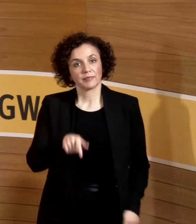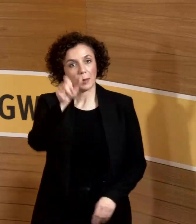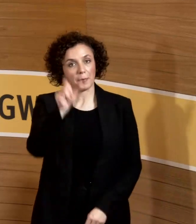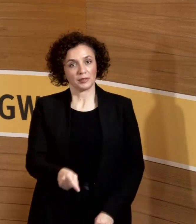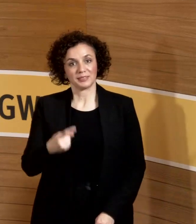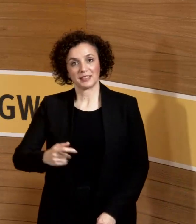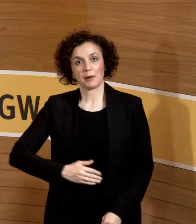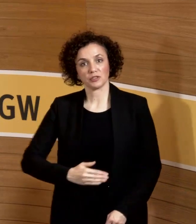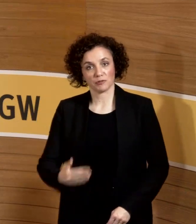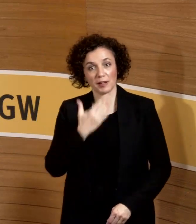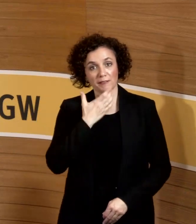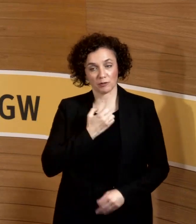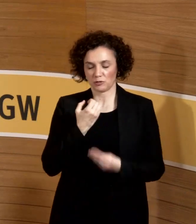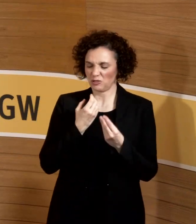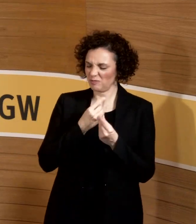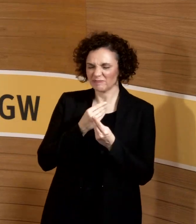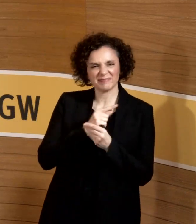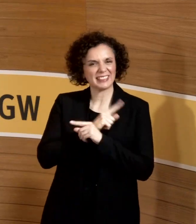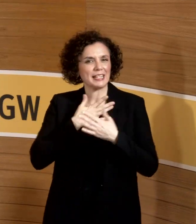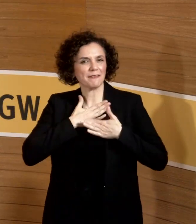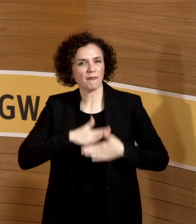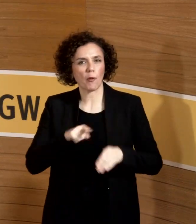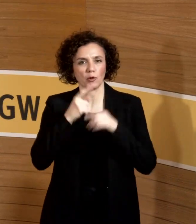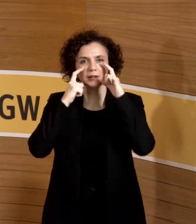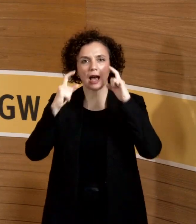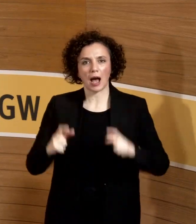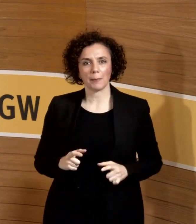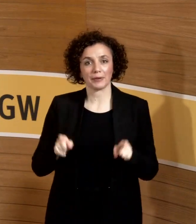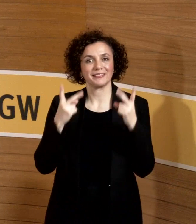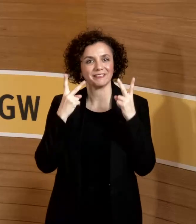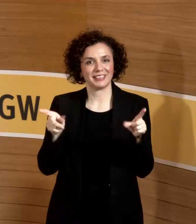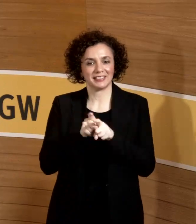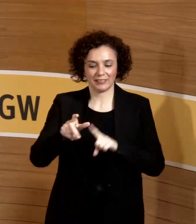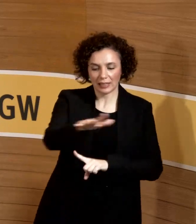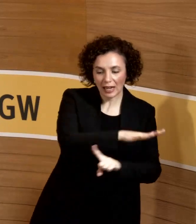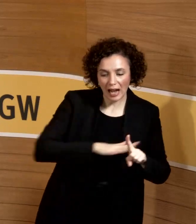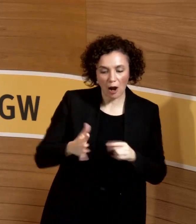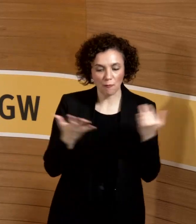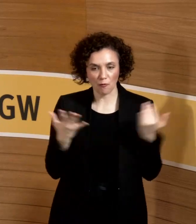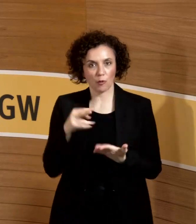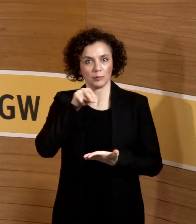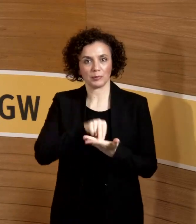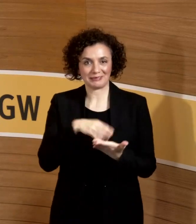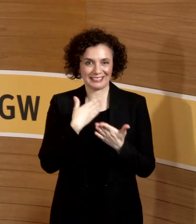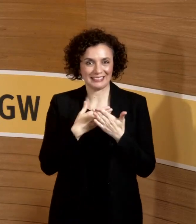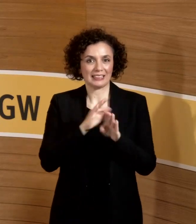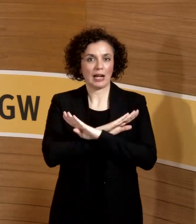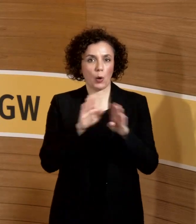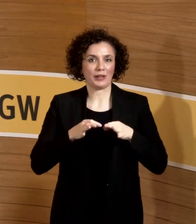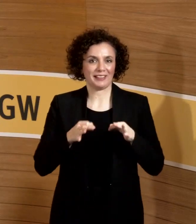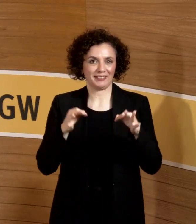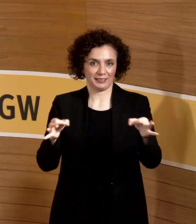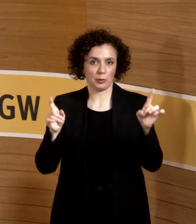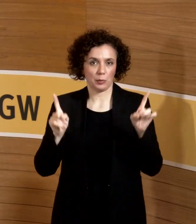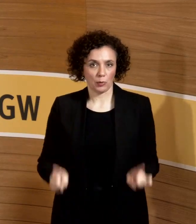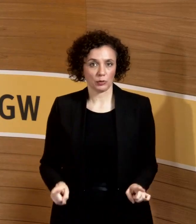natürlich dann ihre FFP2-Maske absetzen können. So, dann ist es das eigentlich alles, was